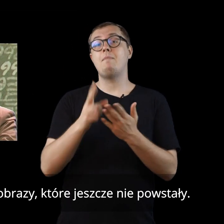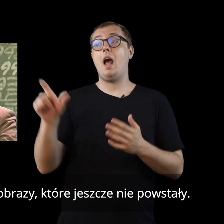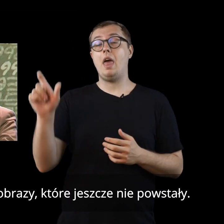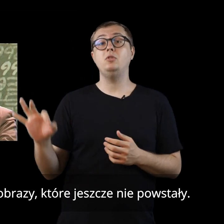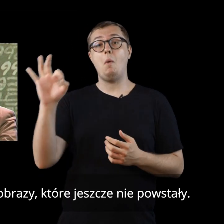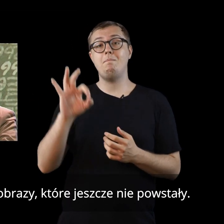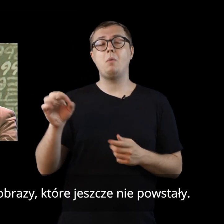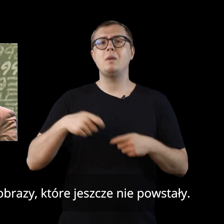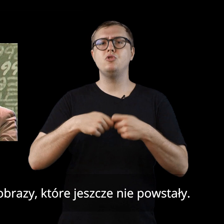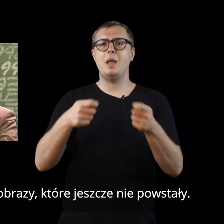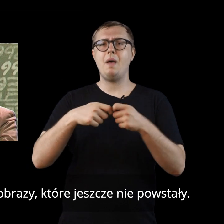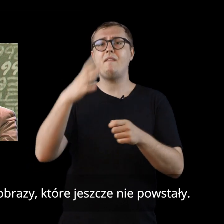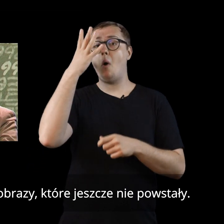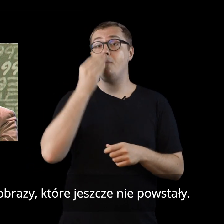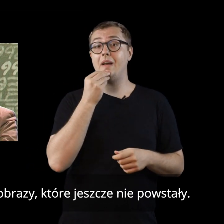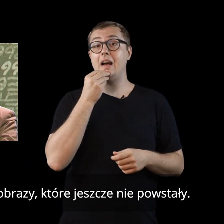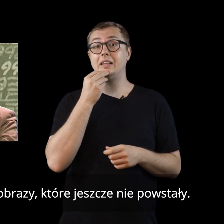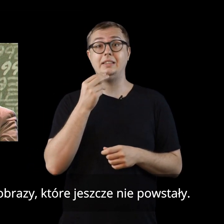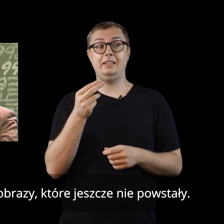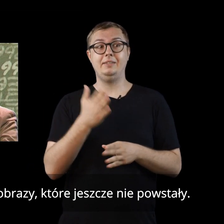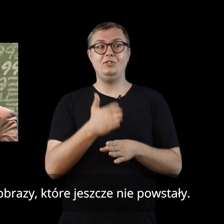Malarz sprzedawał obrazy, które jeszcze nie powstały.